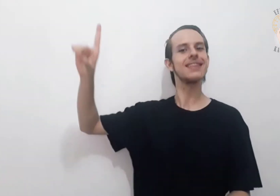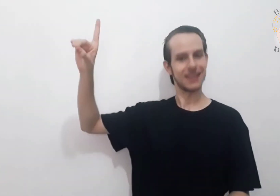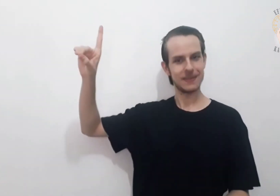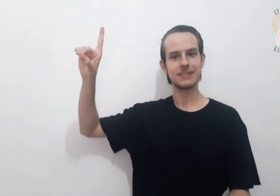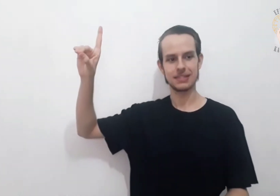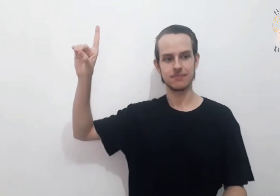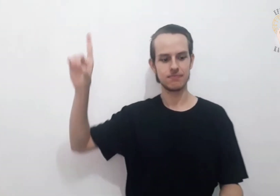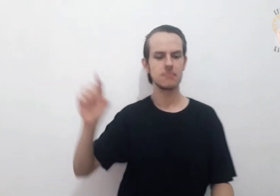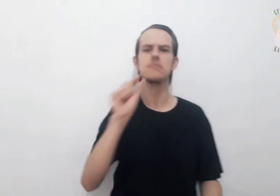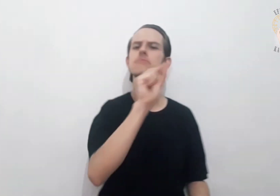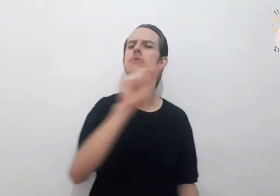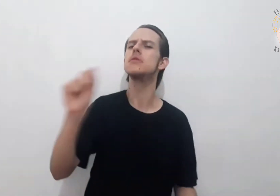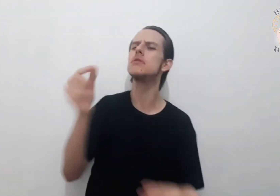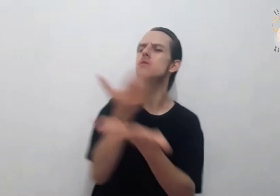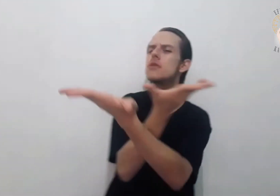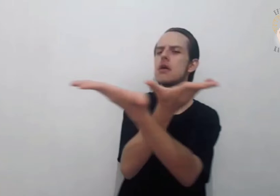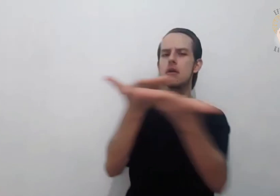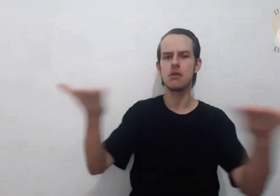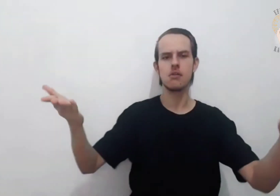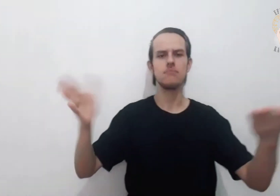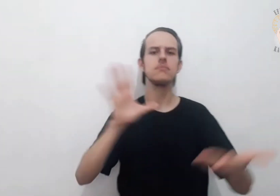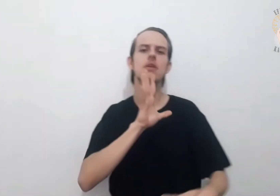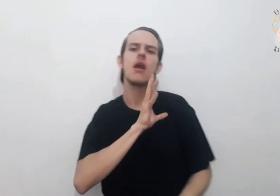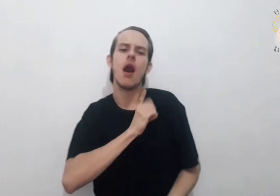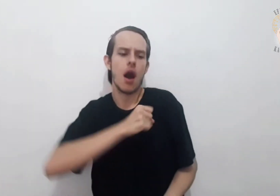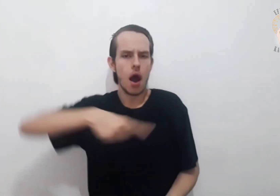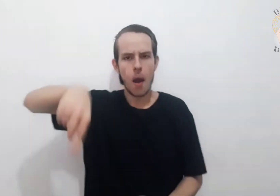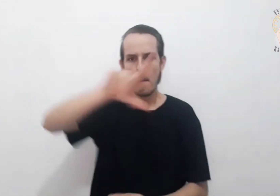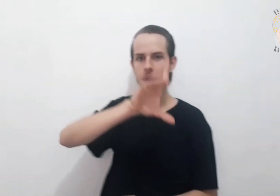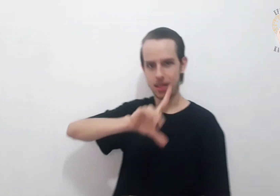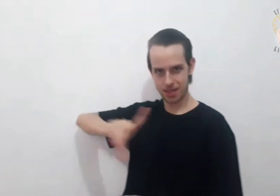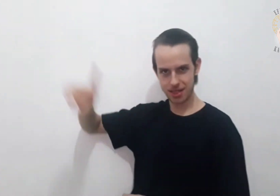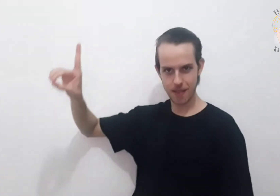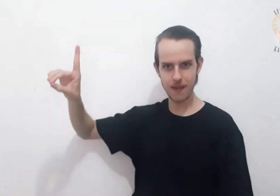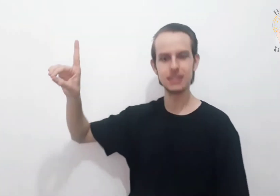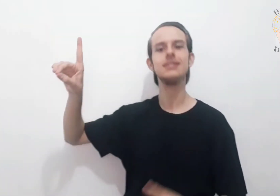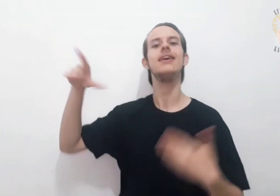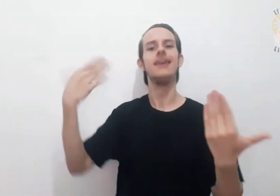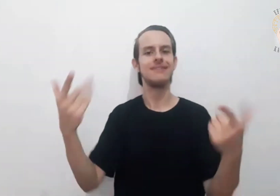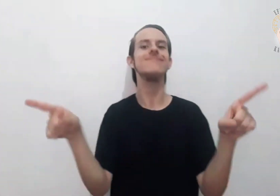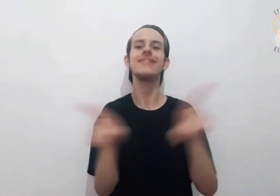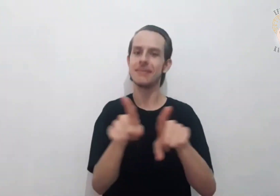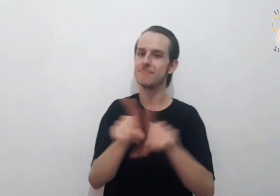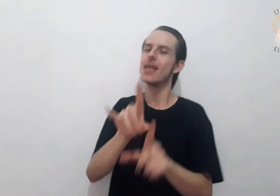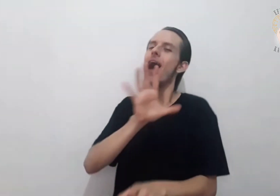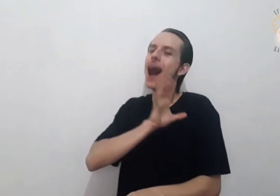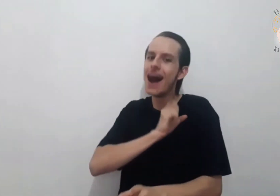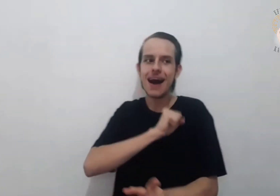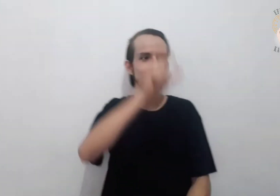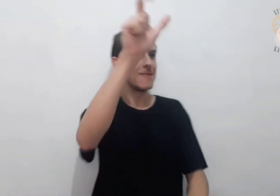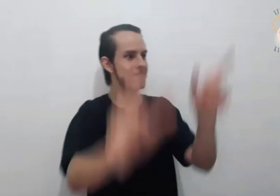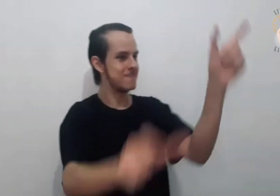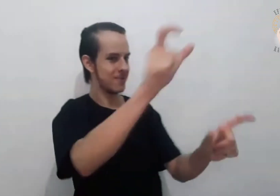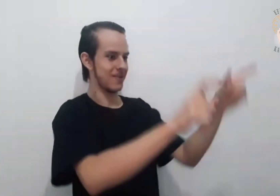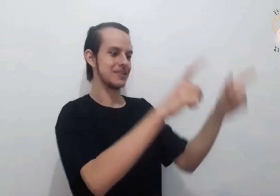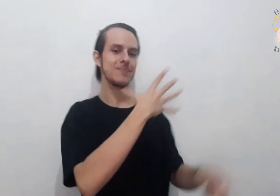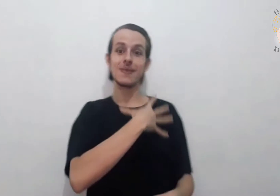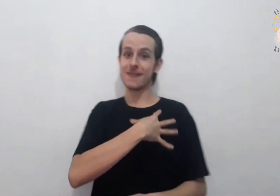E quem ama aquele que gerou alguém, amará também aquele que